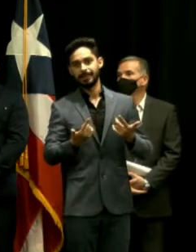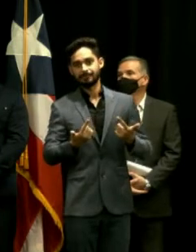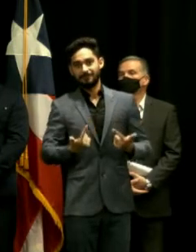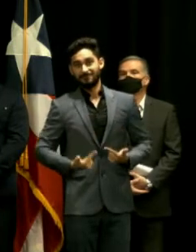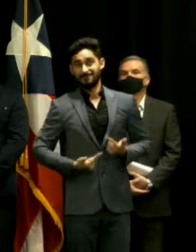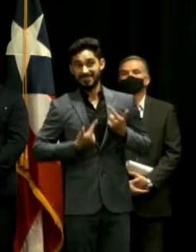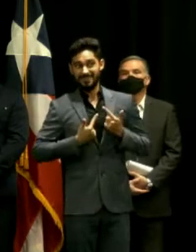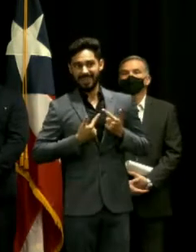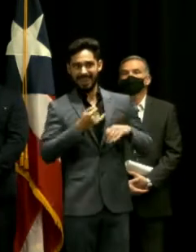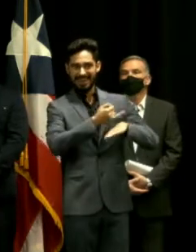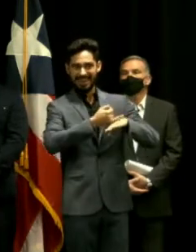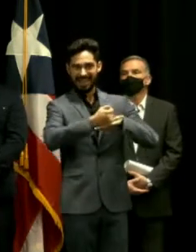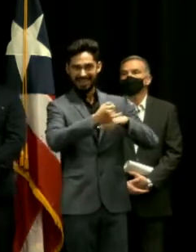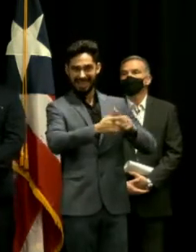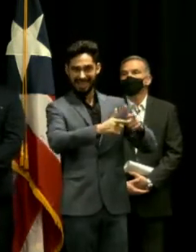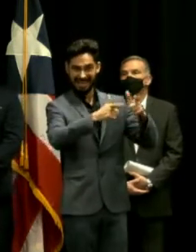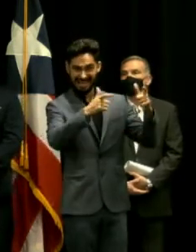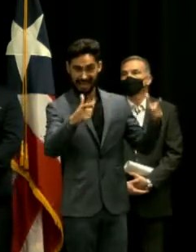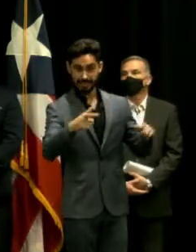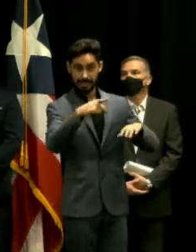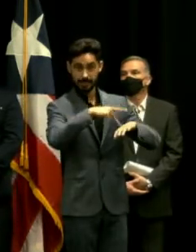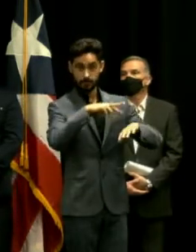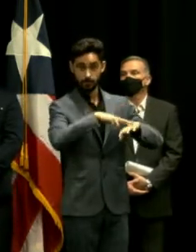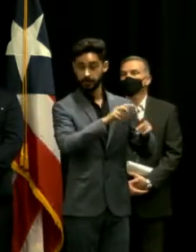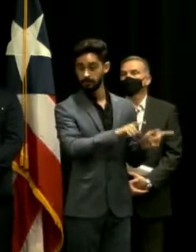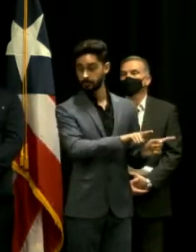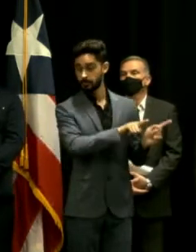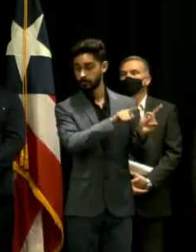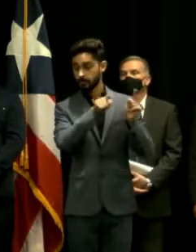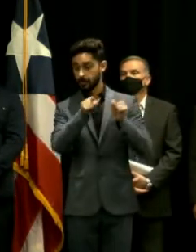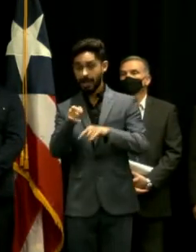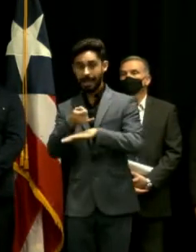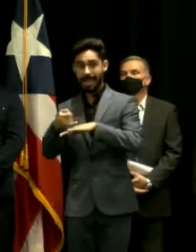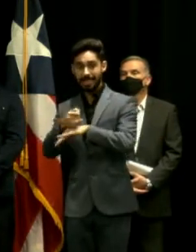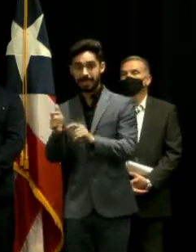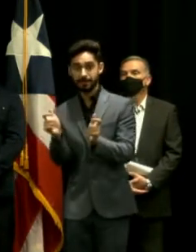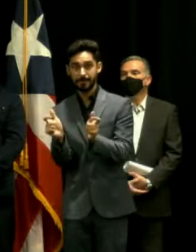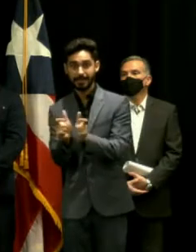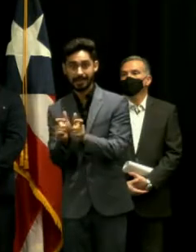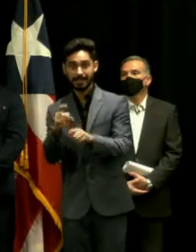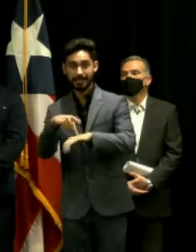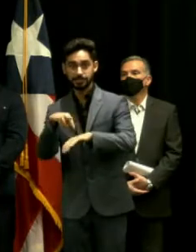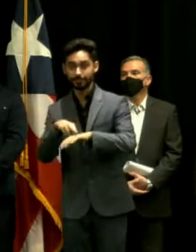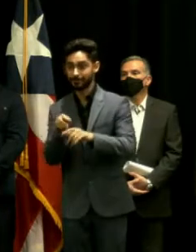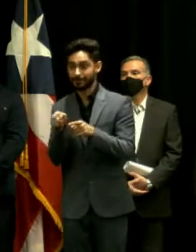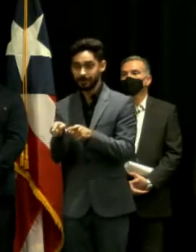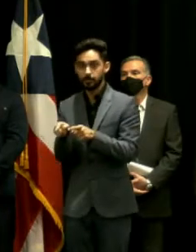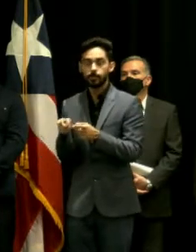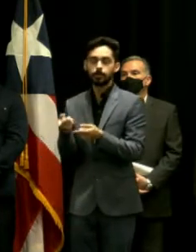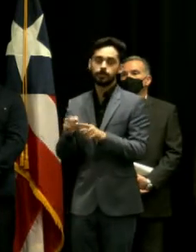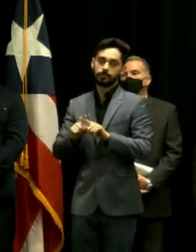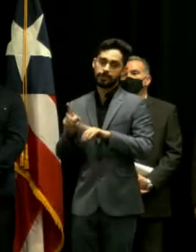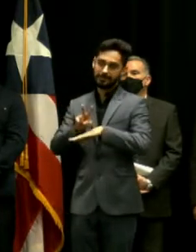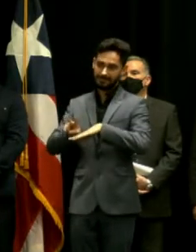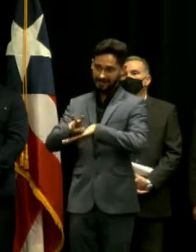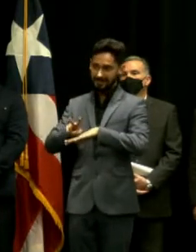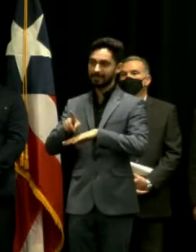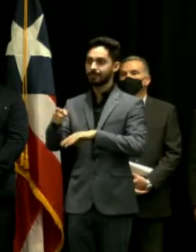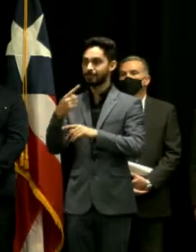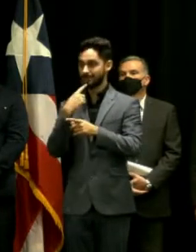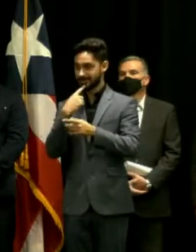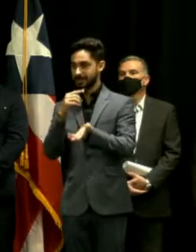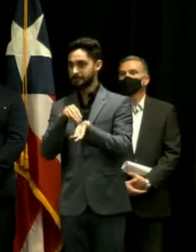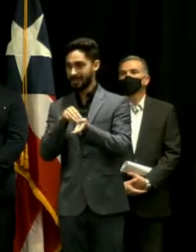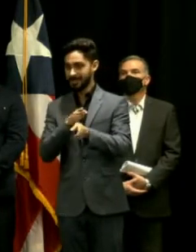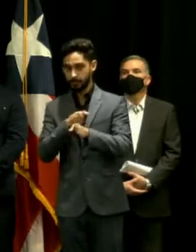grande ir a trabajar a la isla nena que es el problema recurrente que enfrenta la isla nena en todas las áreas y tú abordaste ahora el área